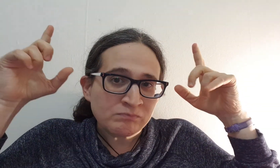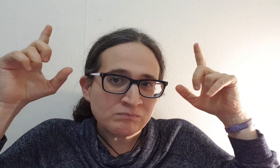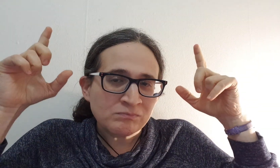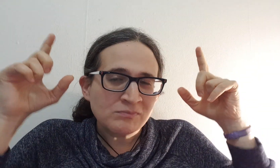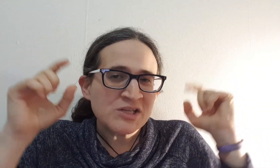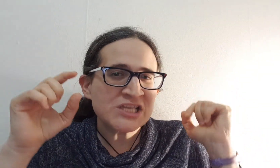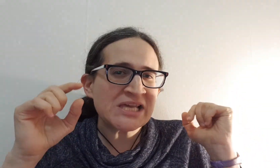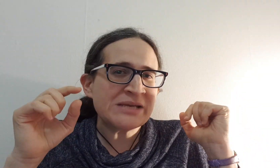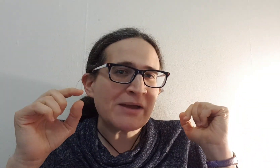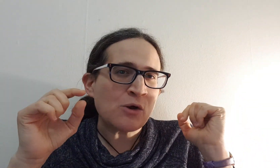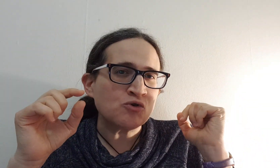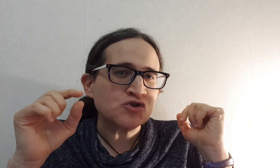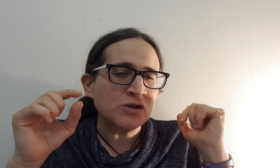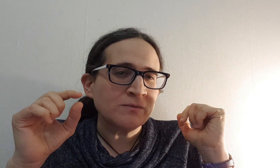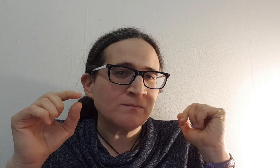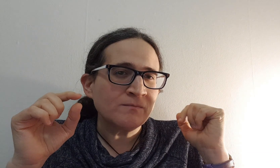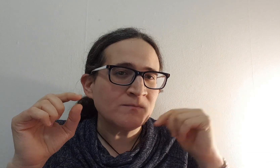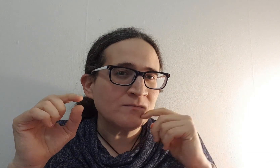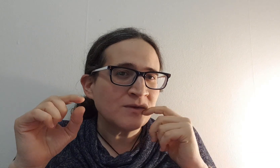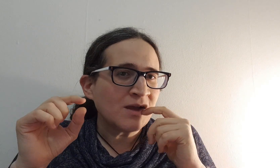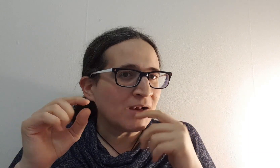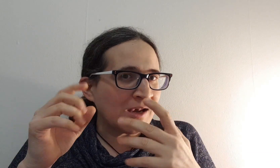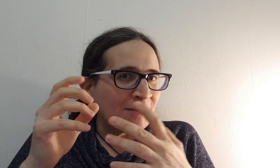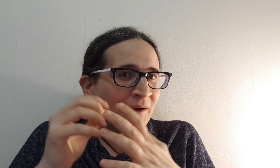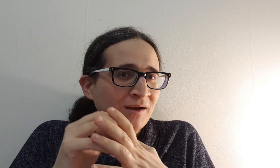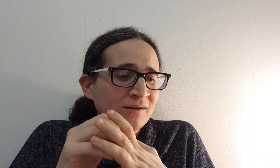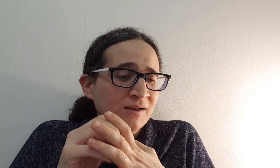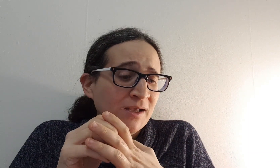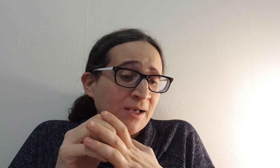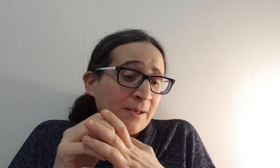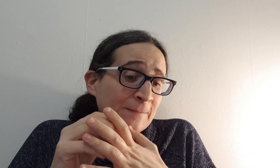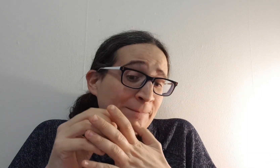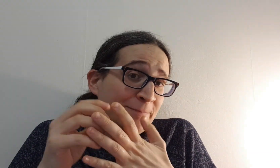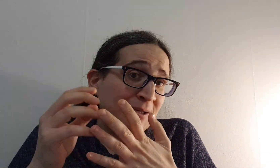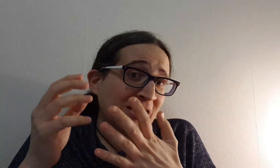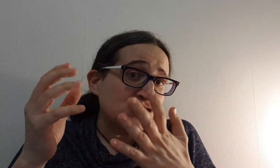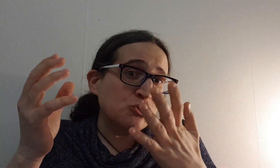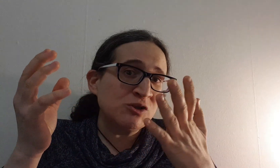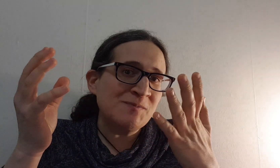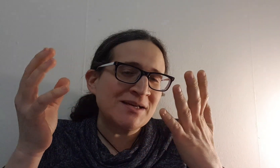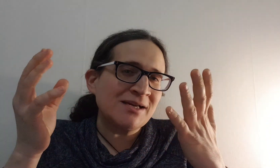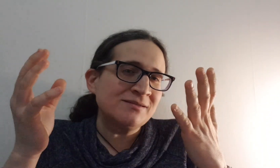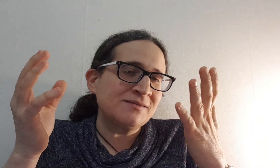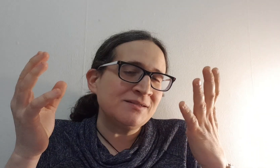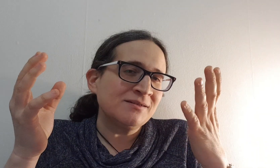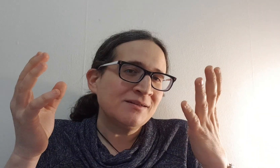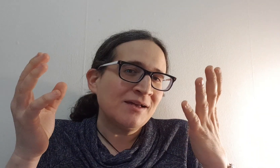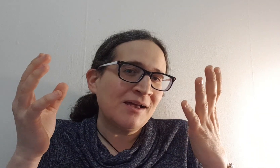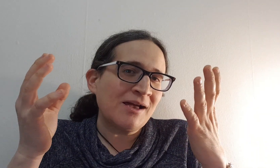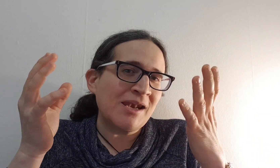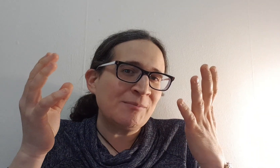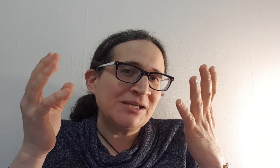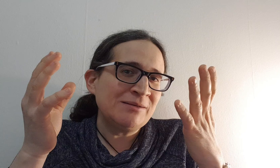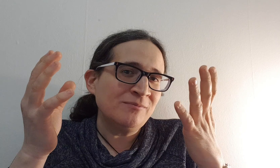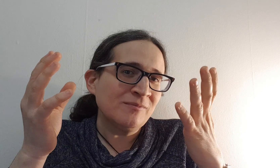יצא לי מהראש שלי למה? בגלל שלא התמקדתי על המילים